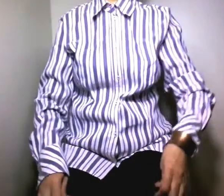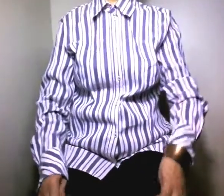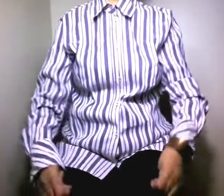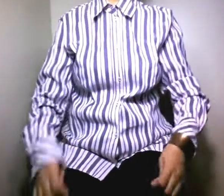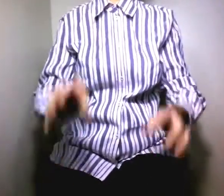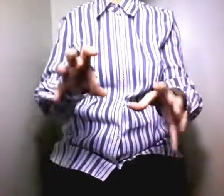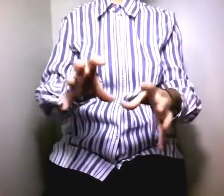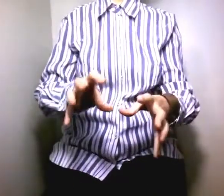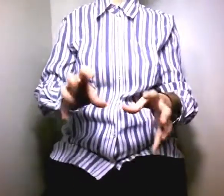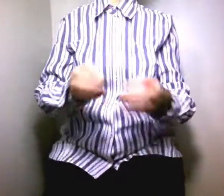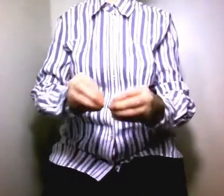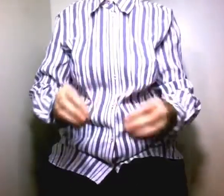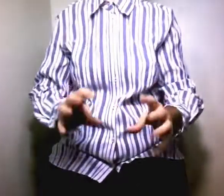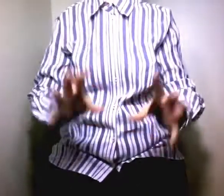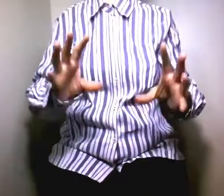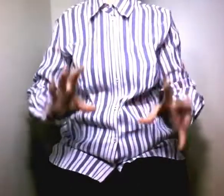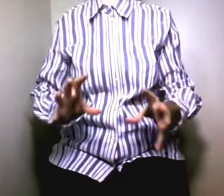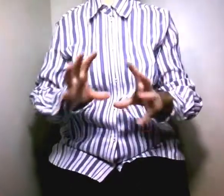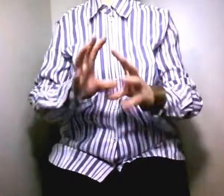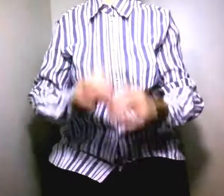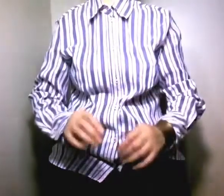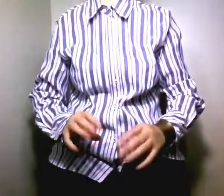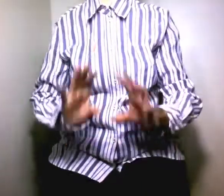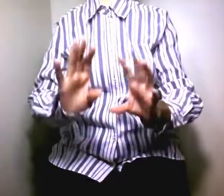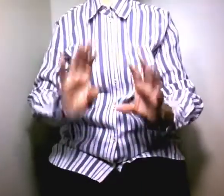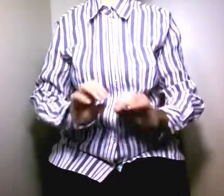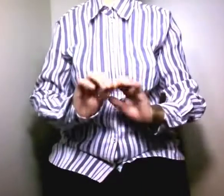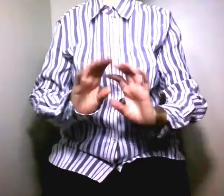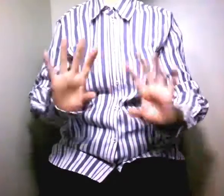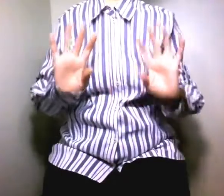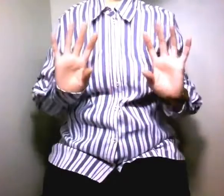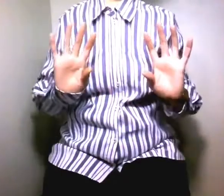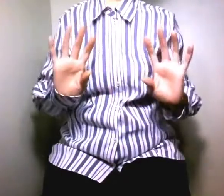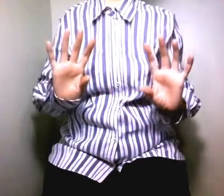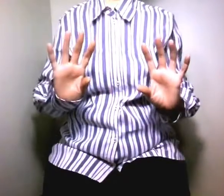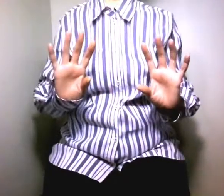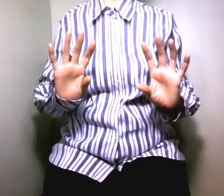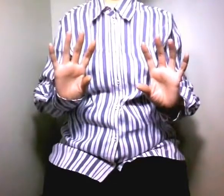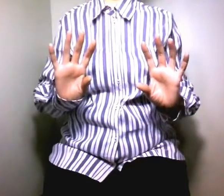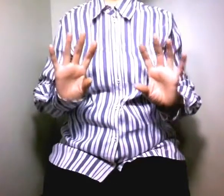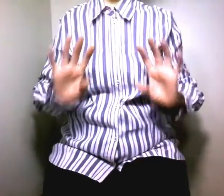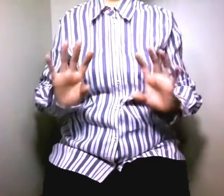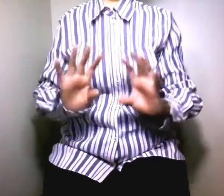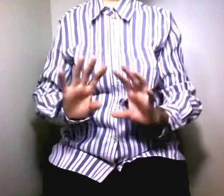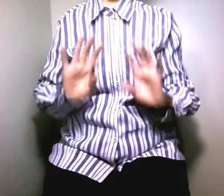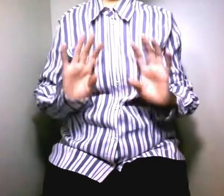وأيضا هذا الكوبل كان في دولتين أوروبية لا أريد أن أذكر الأسماء لا أريد أن أذكر